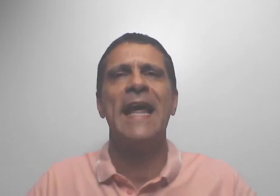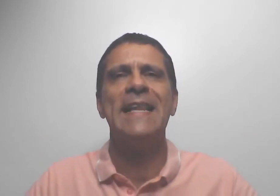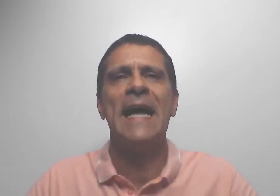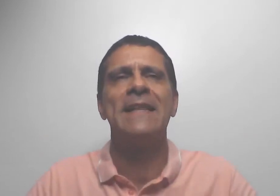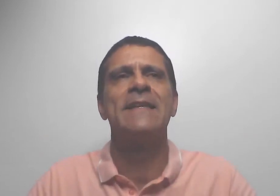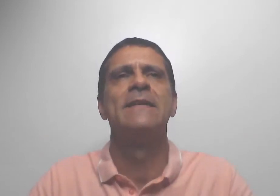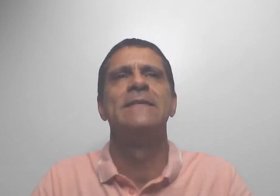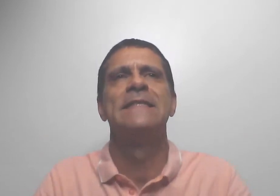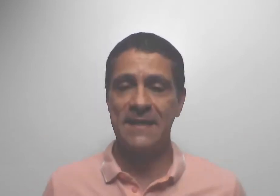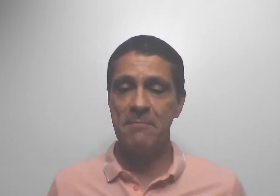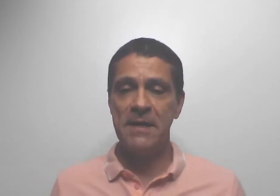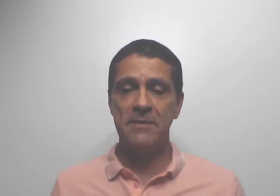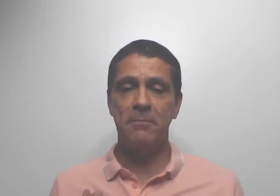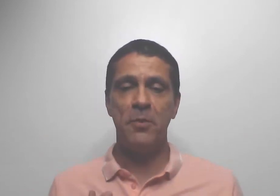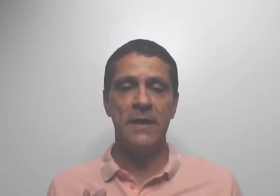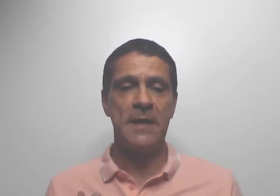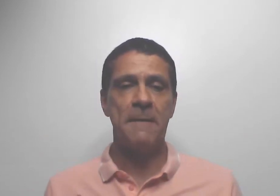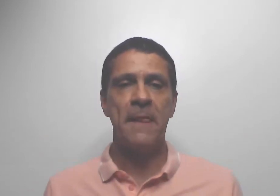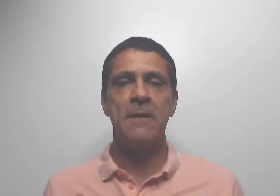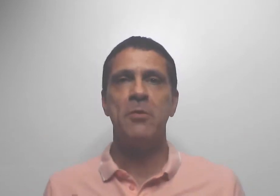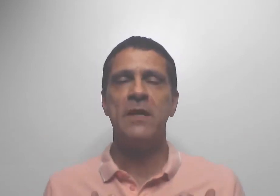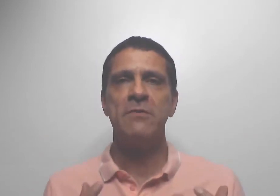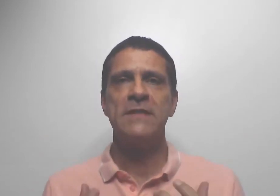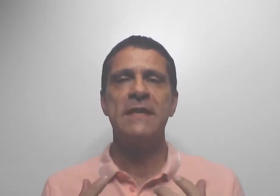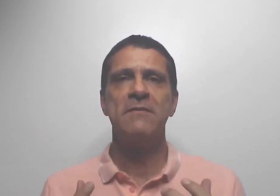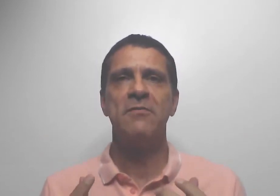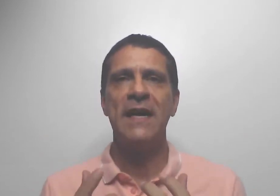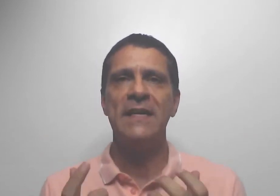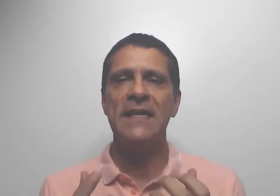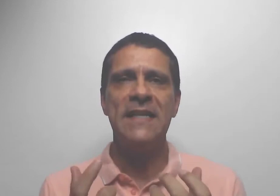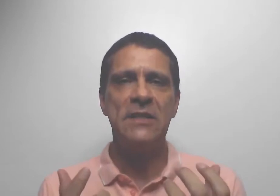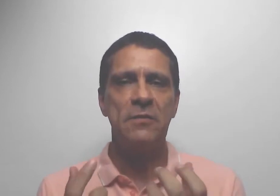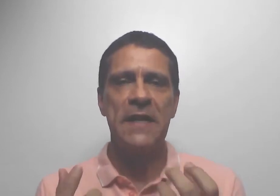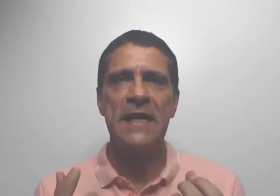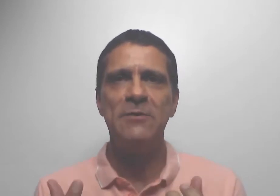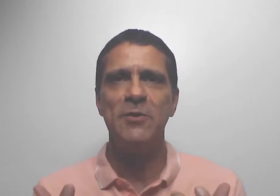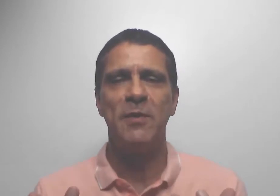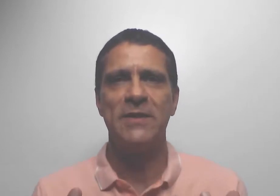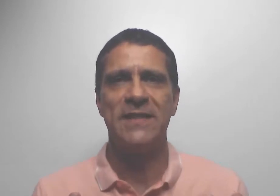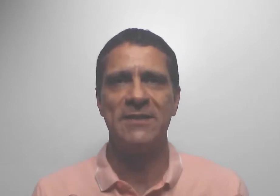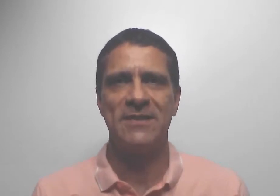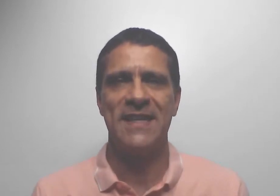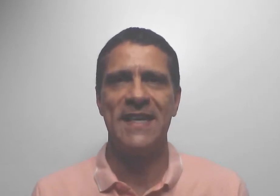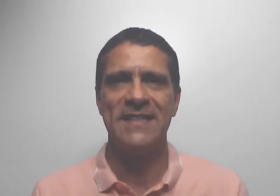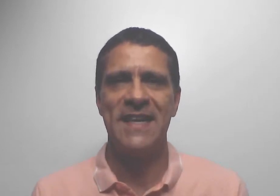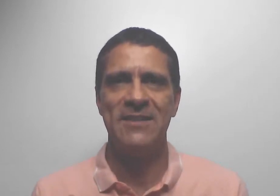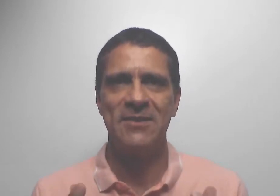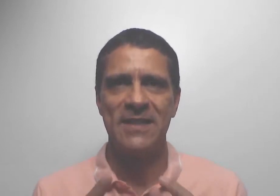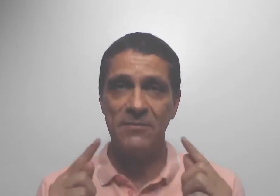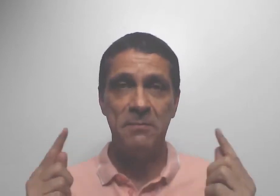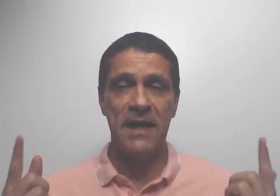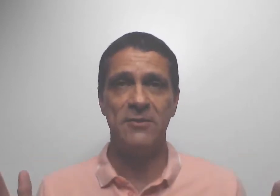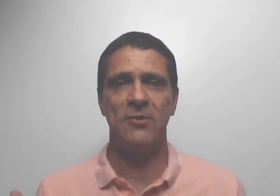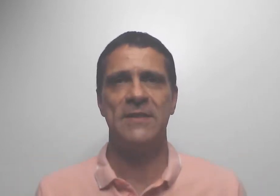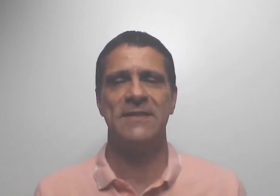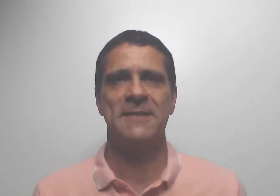falar nada. Exatamente por quê? Porque você vai identificando os processos energéticos, as vibrações.